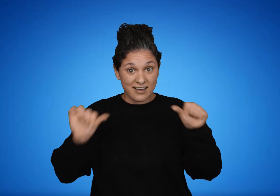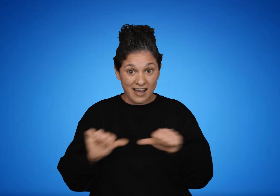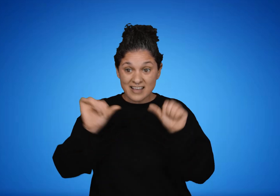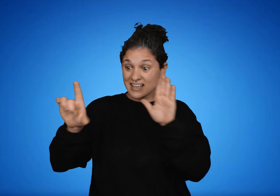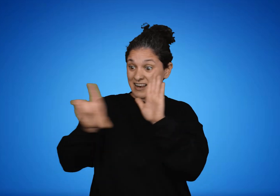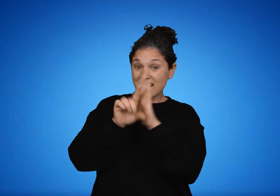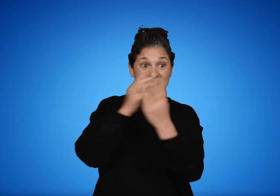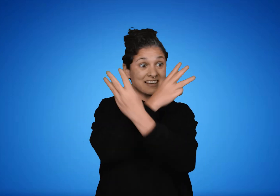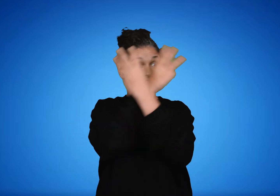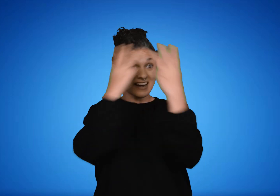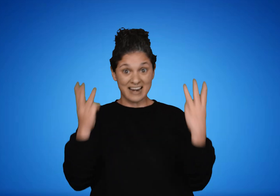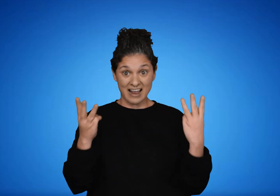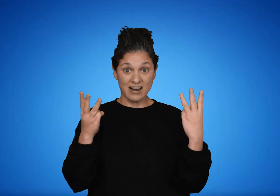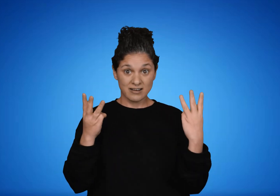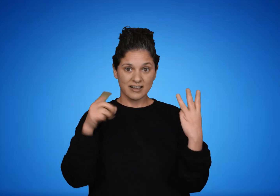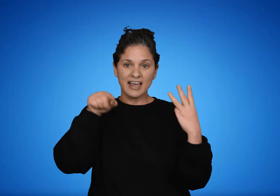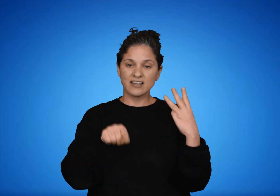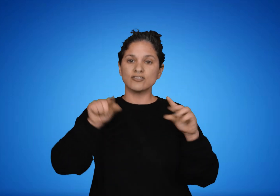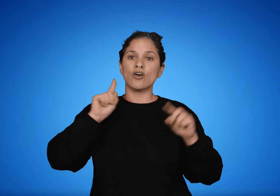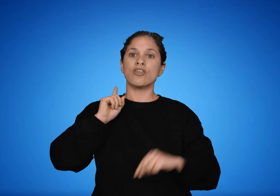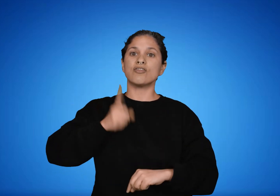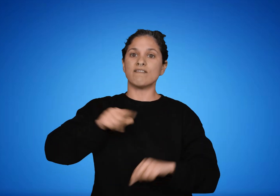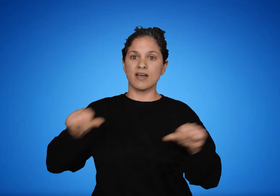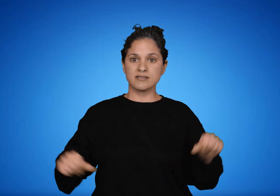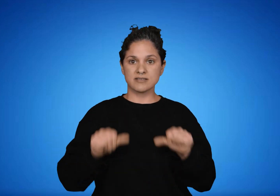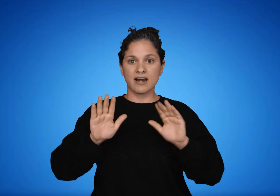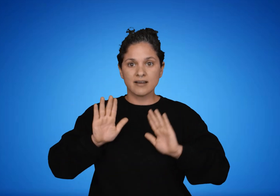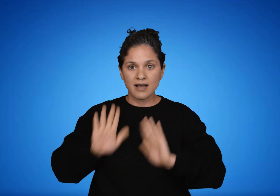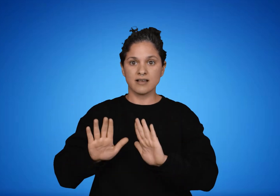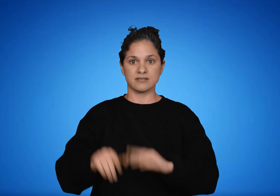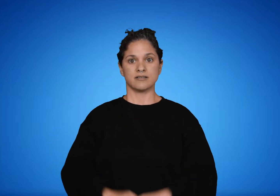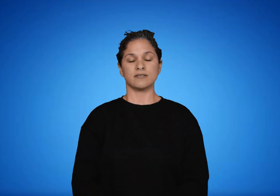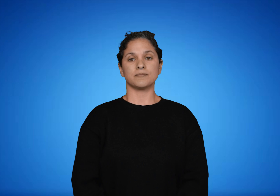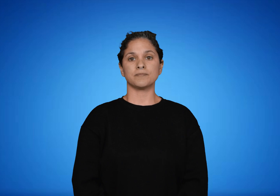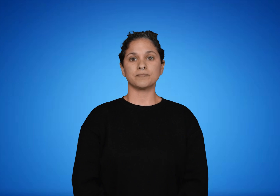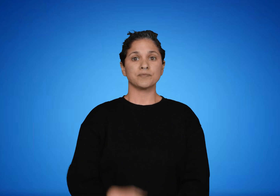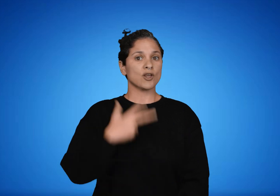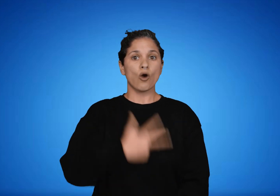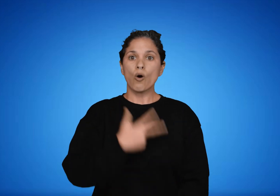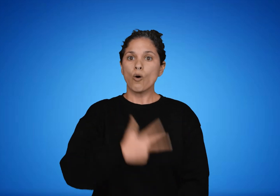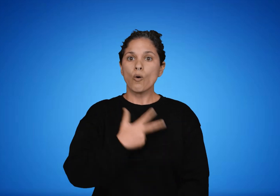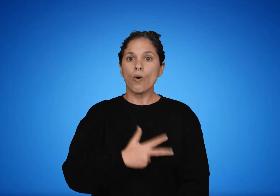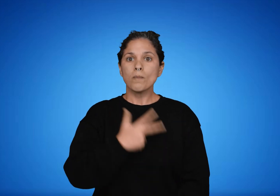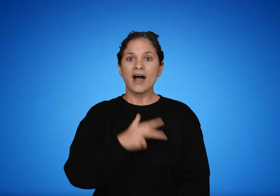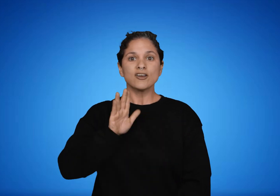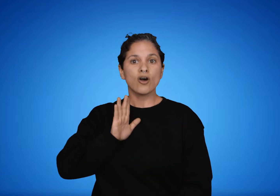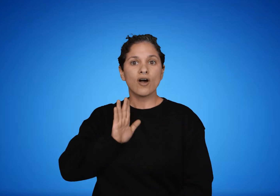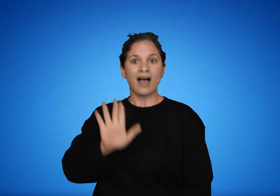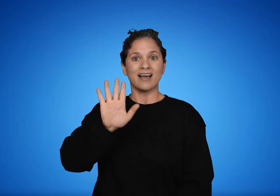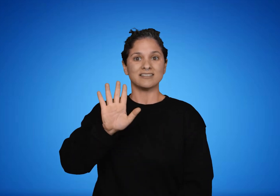esto es admisible como ley válida para todo hombre, entonces es lo que debe ser hecho. El hombre como fin en sí